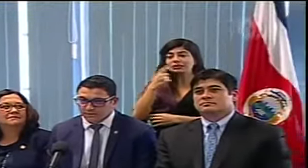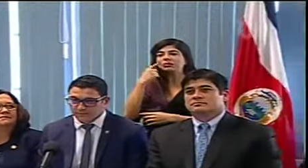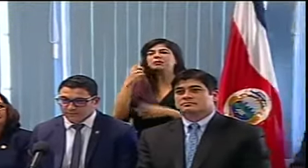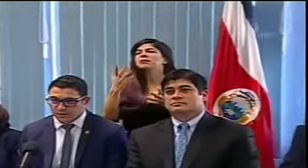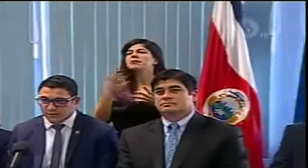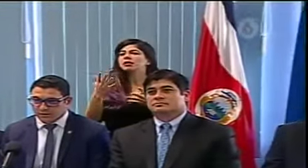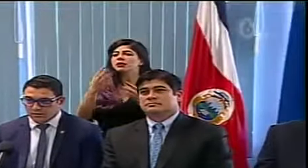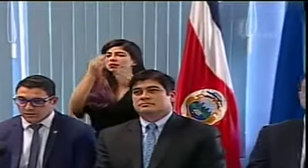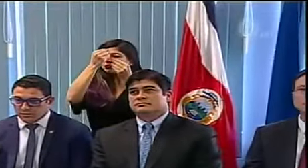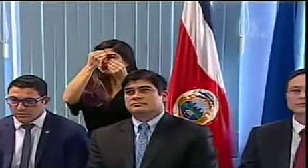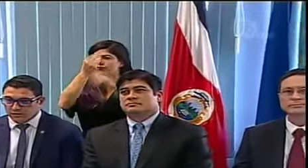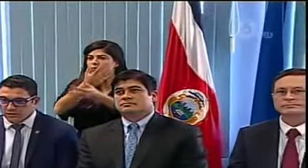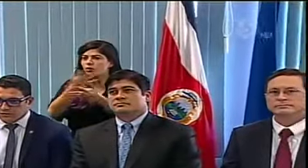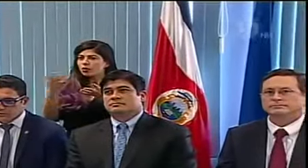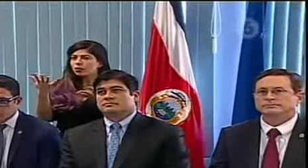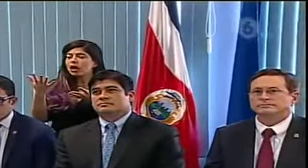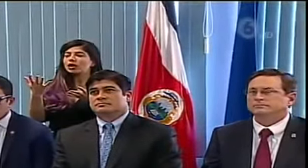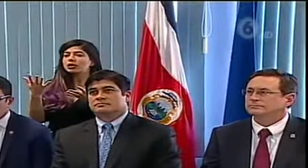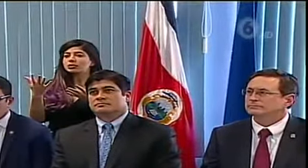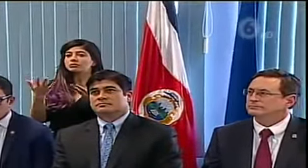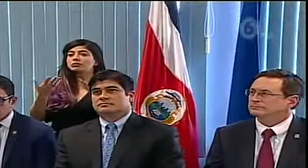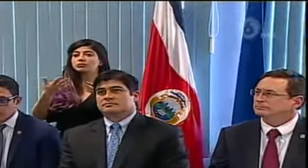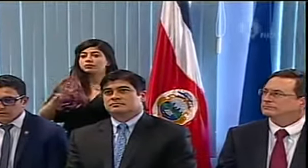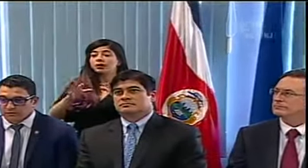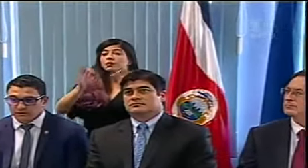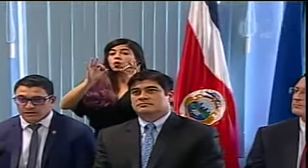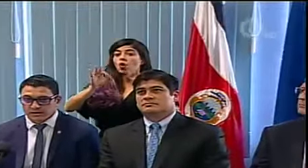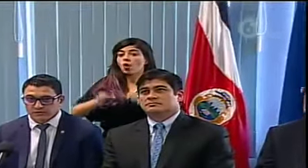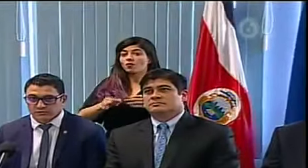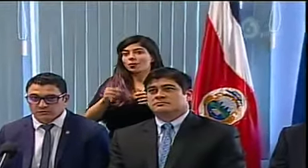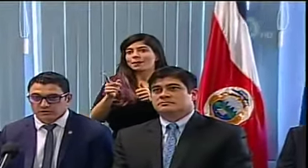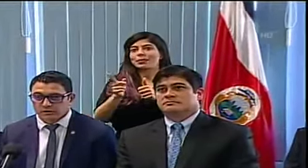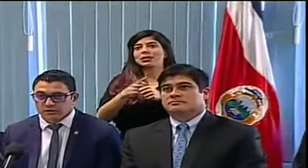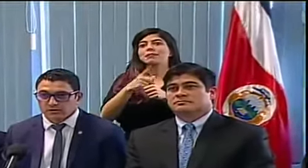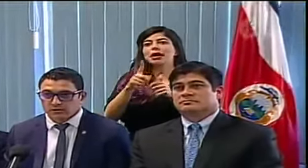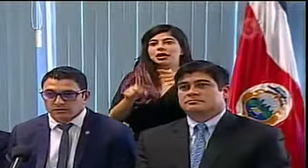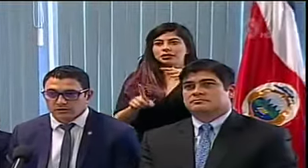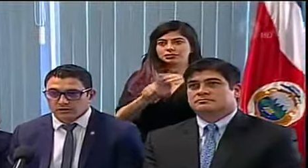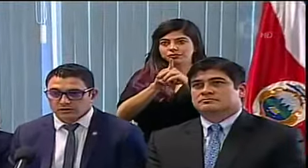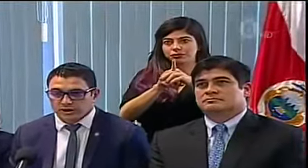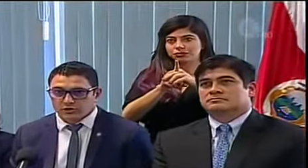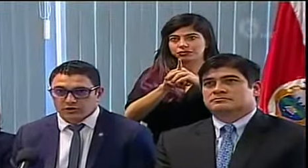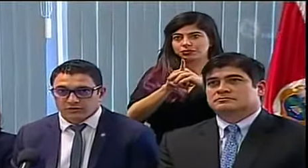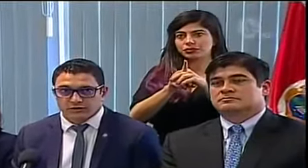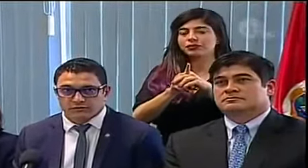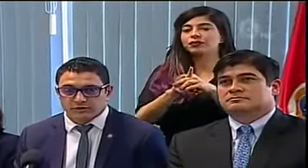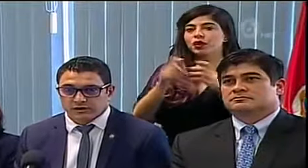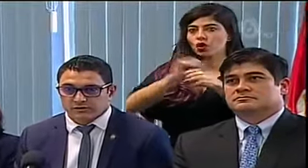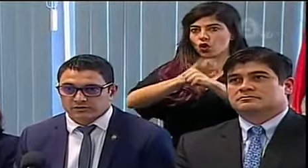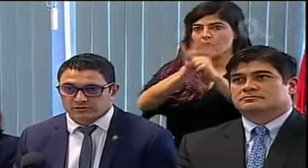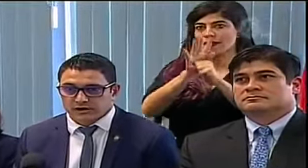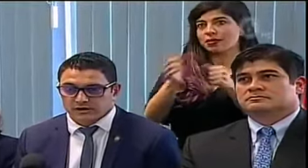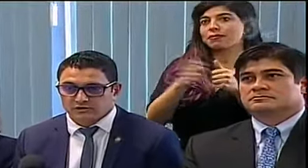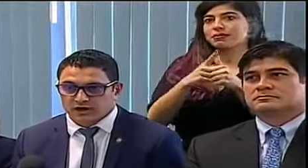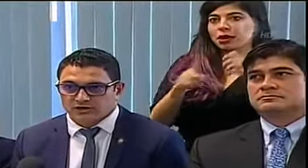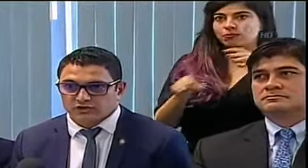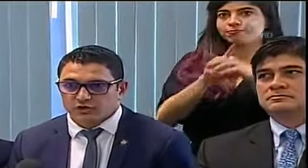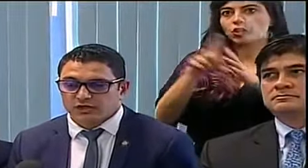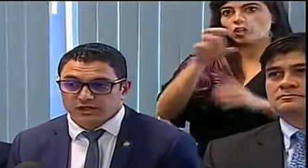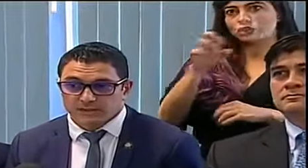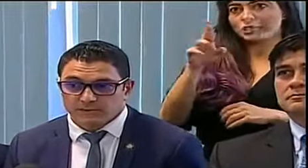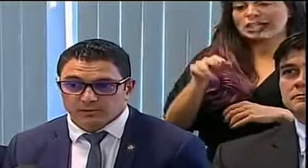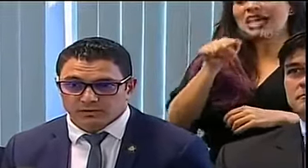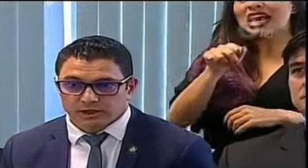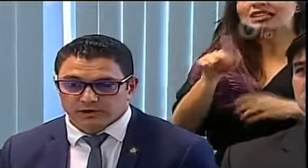informar que hemos confirmado el primer caso de coronavirus en Costa Rica. un